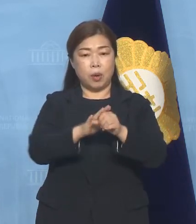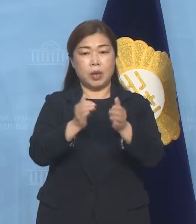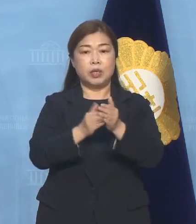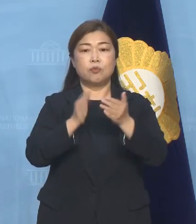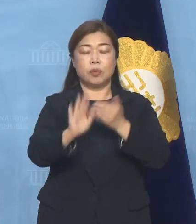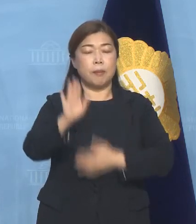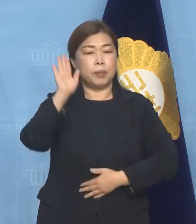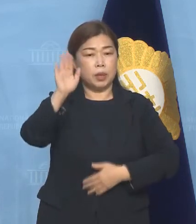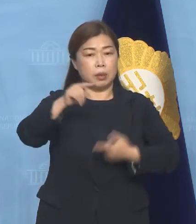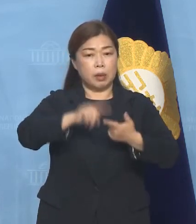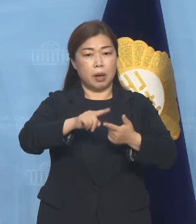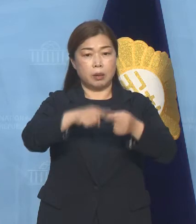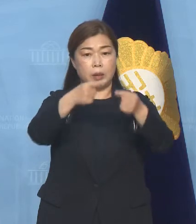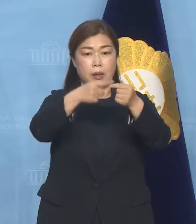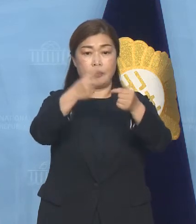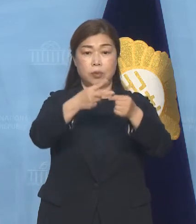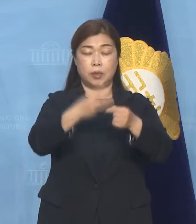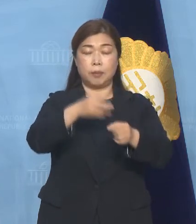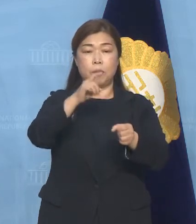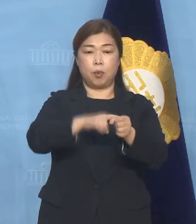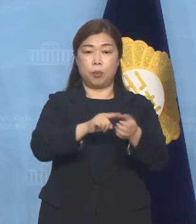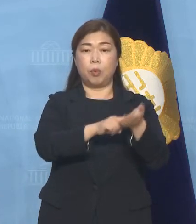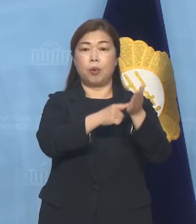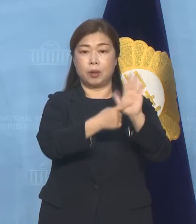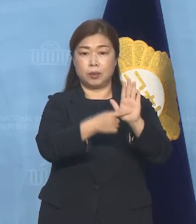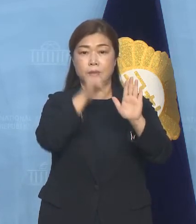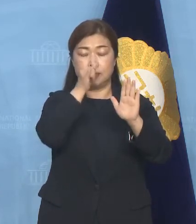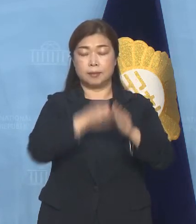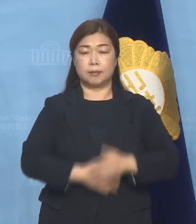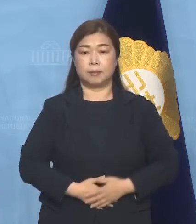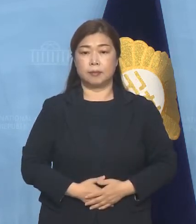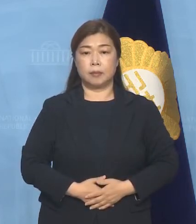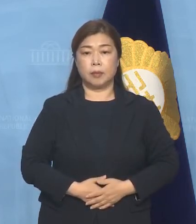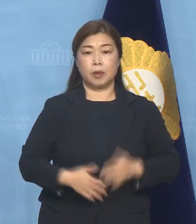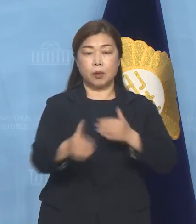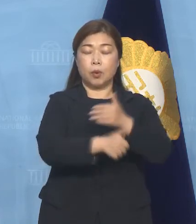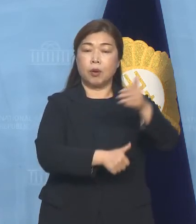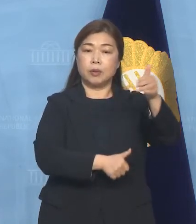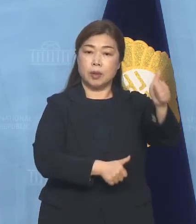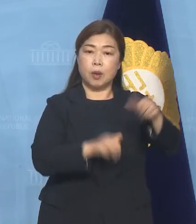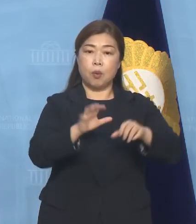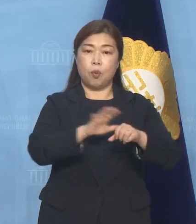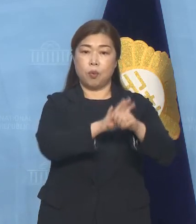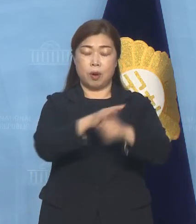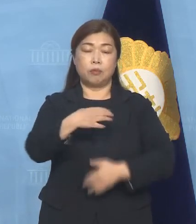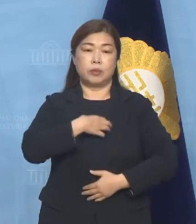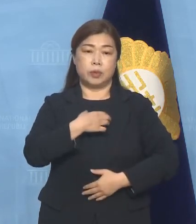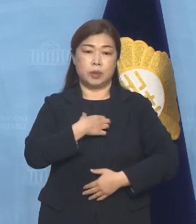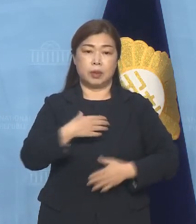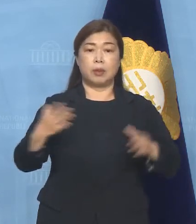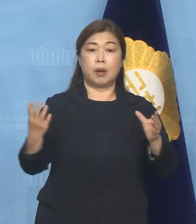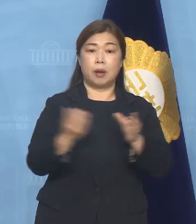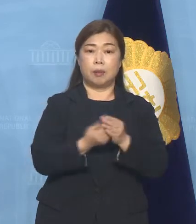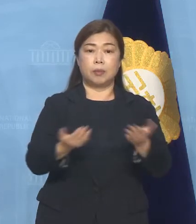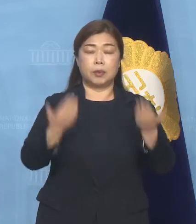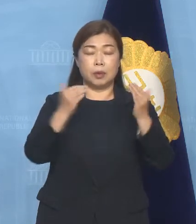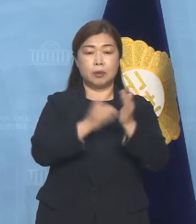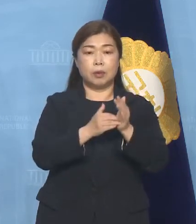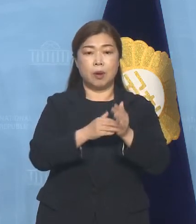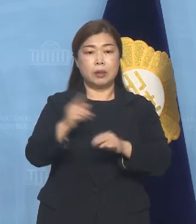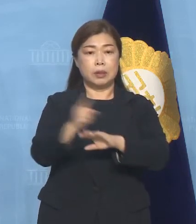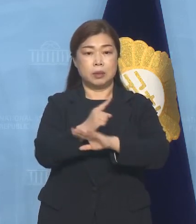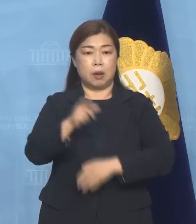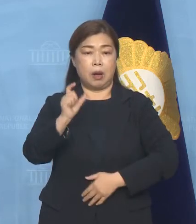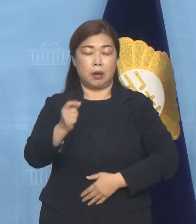세 가지 목표를 갖고 있다고 강조했습니다 이 위원장은 코로나 위기를 거치면서 우리는 디지털 강국,